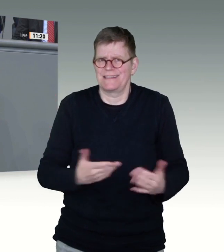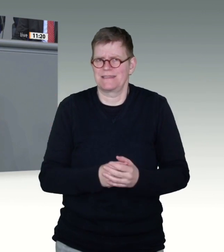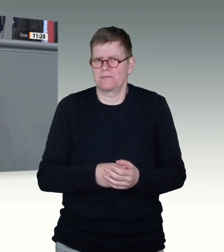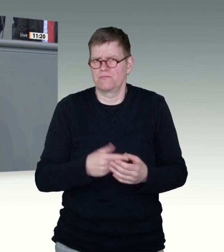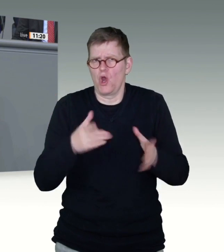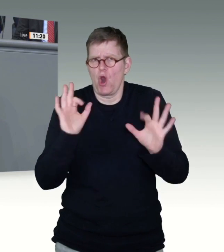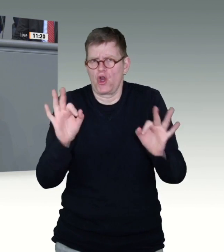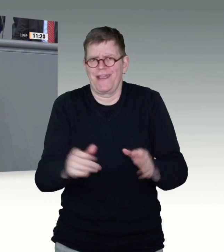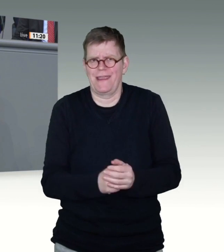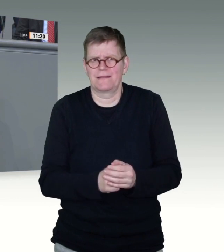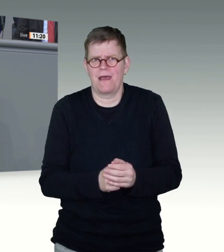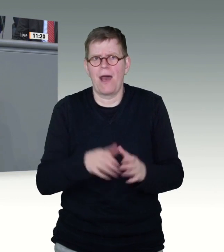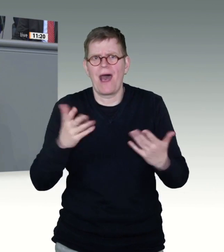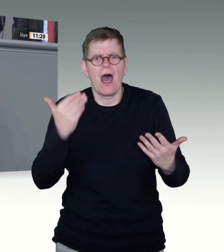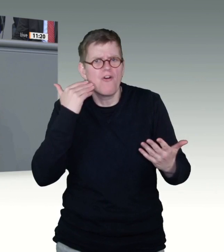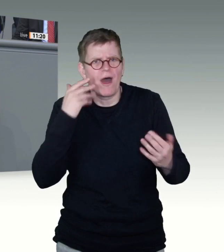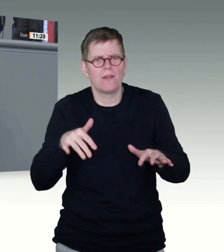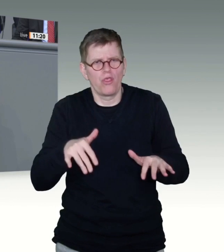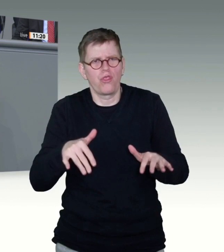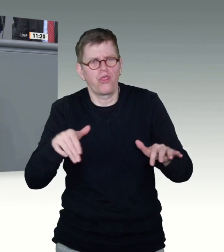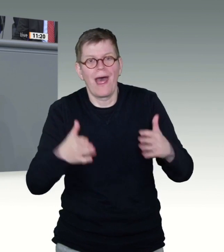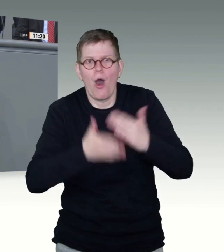eigentlich mit. Sie sind mit dabei. Das vergessen Sie immer wieder.